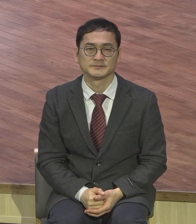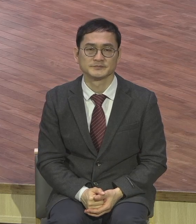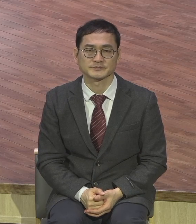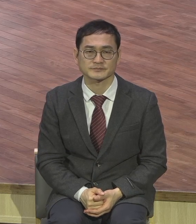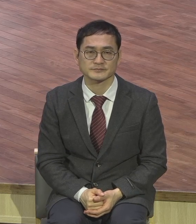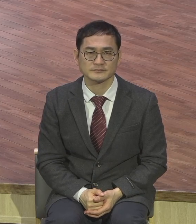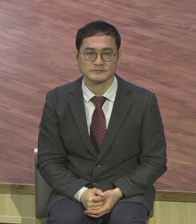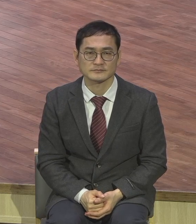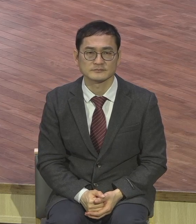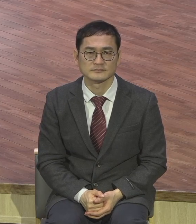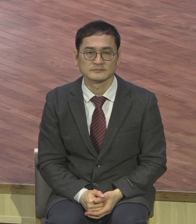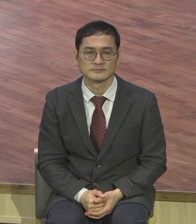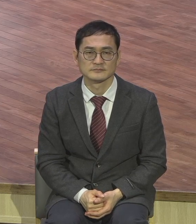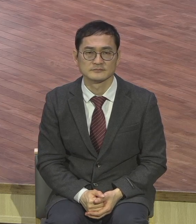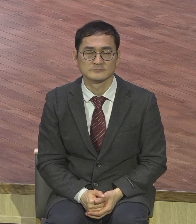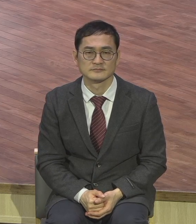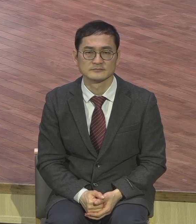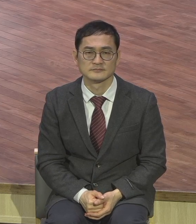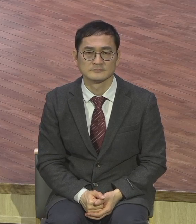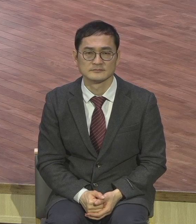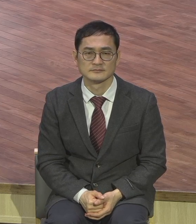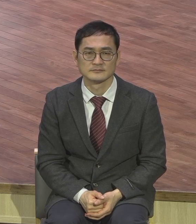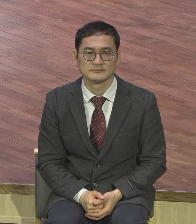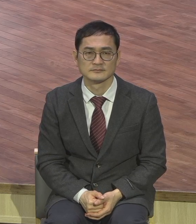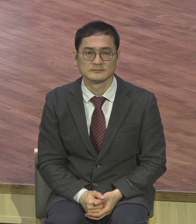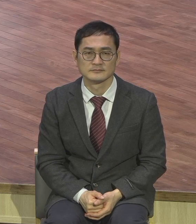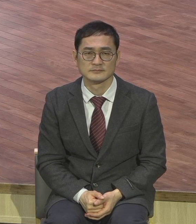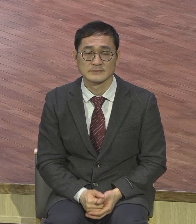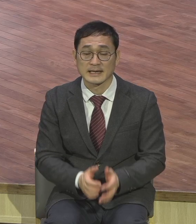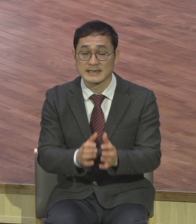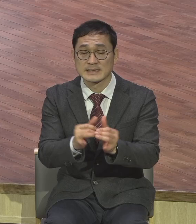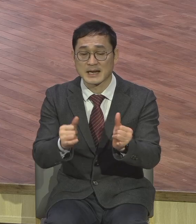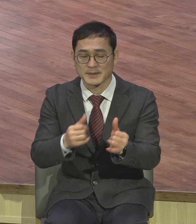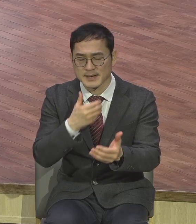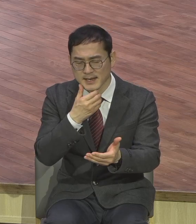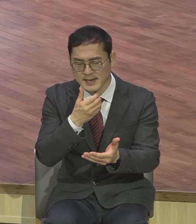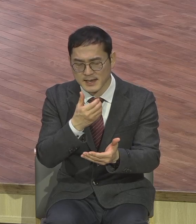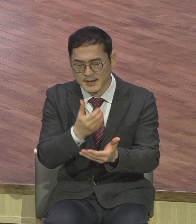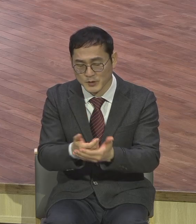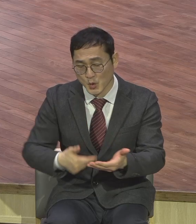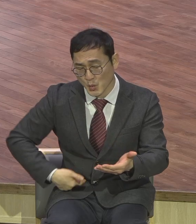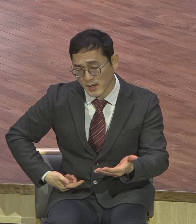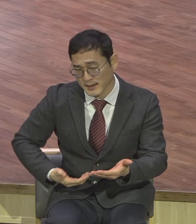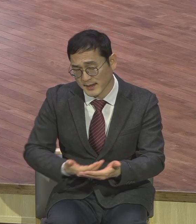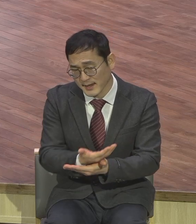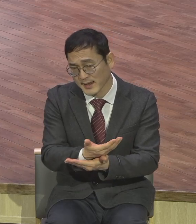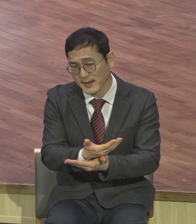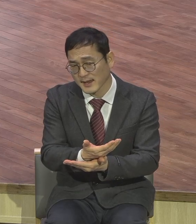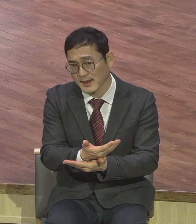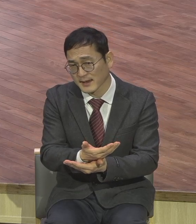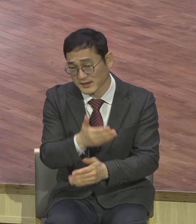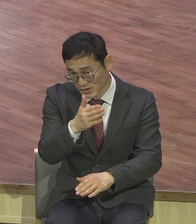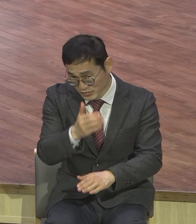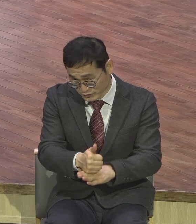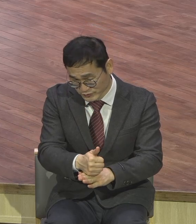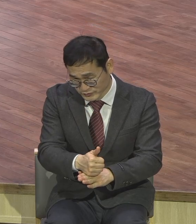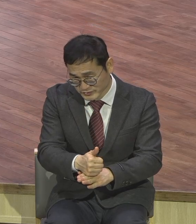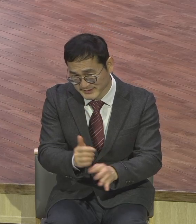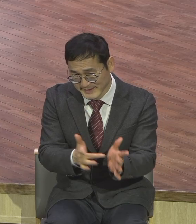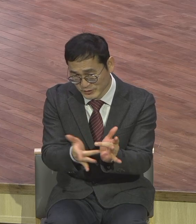인간심령을 감동시켜 회개하고 구원에 이르게 하는 겁니다 이게 성령의 하신 이름 구원입니다 구원 성령의 하신